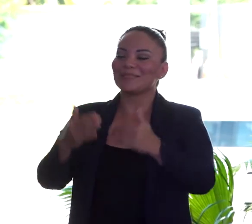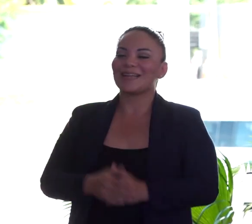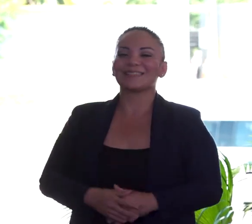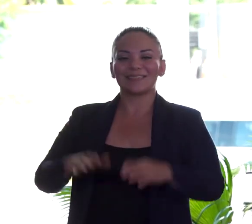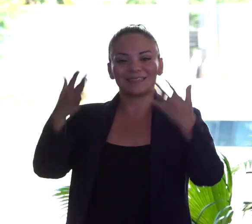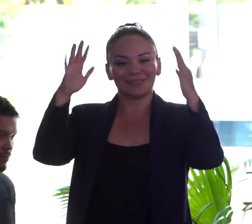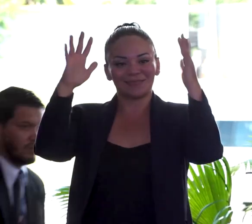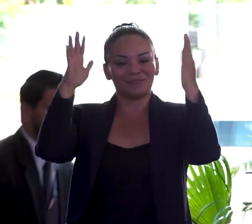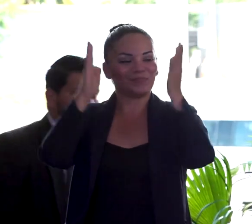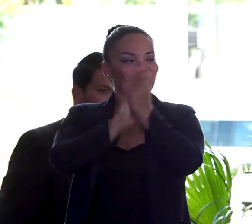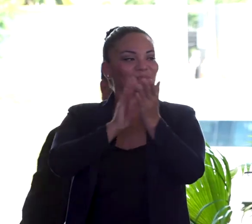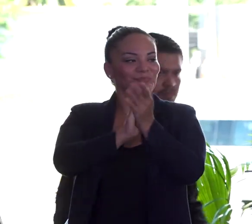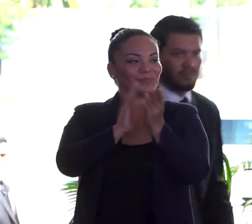gracias.